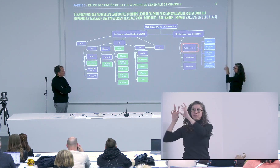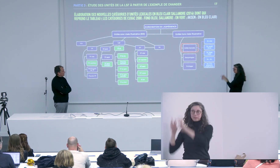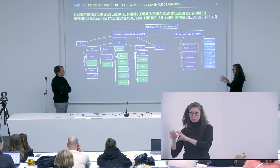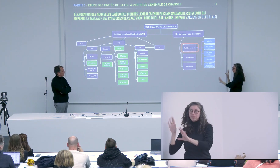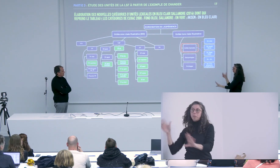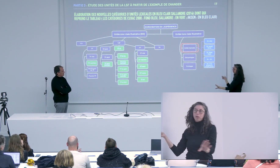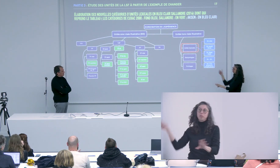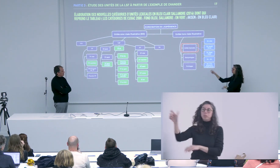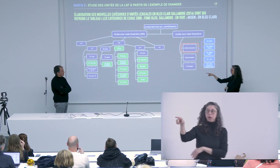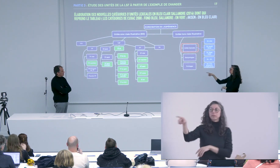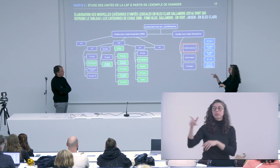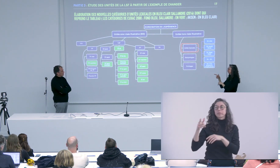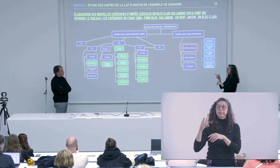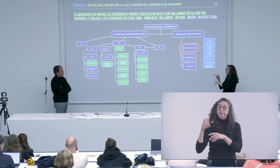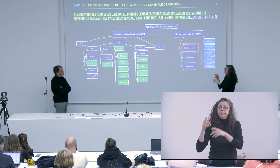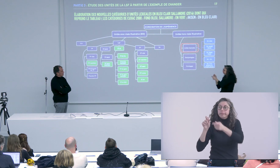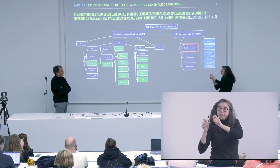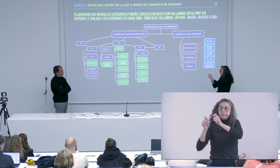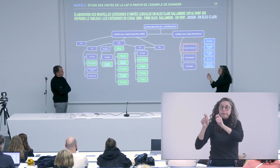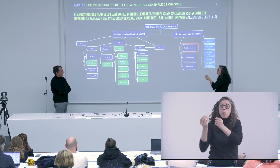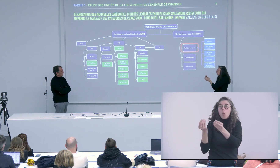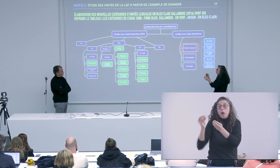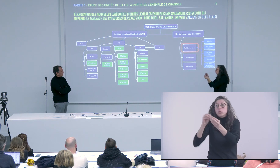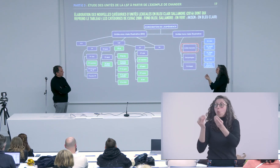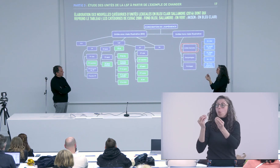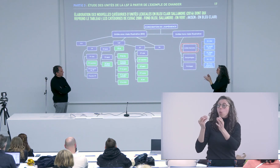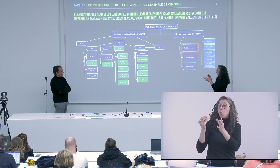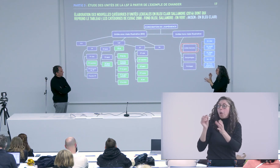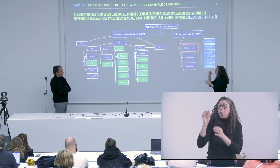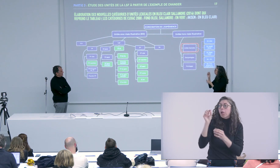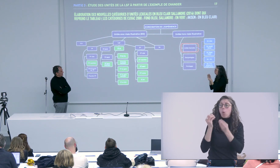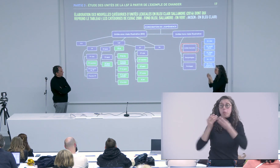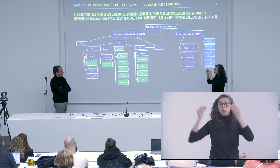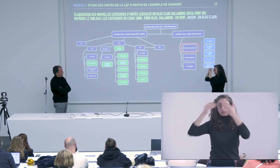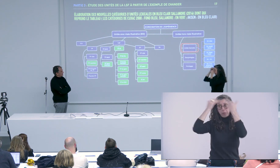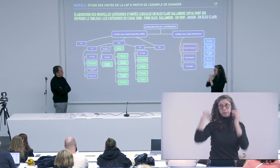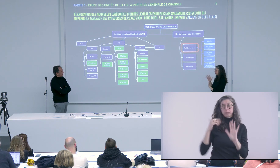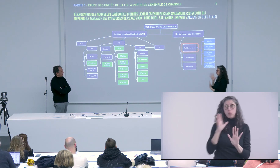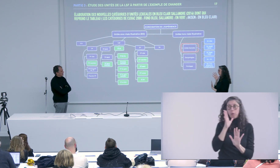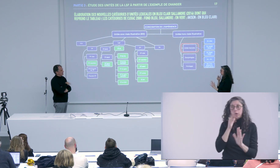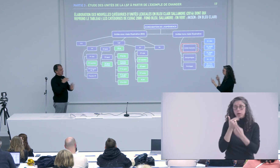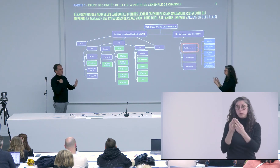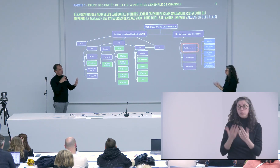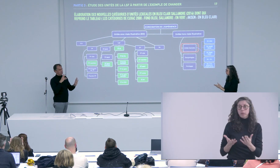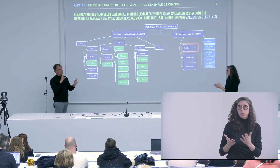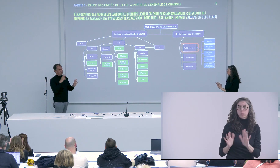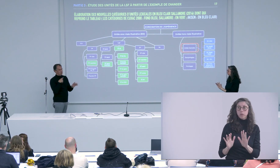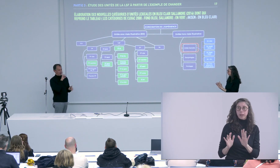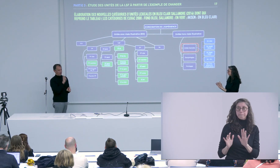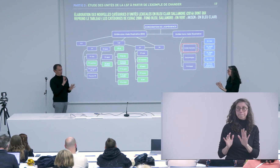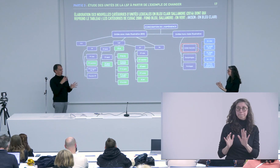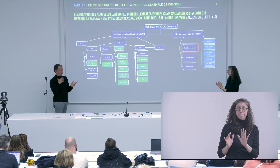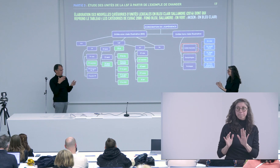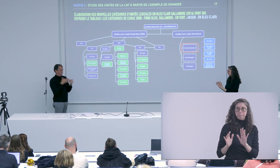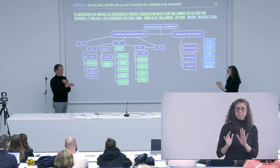à jour mais j'ai préféré moins me focaliser sur ces unités complexes les UL et après peut-être de venir rajouter des choses peut-être